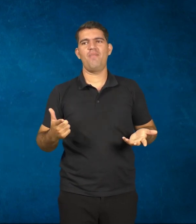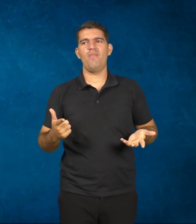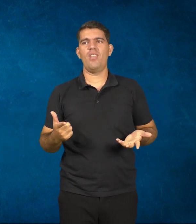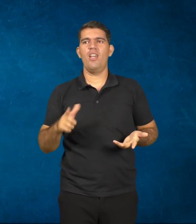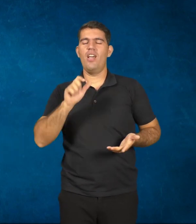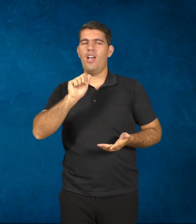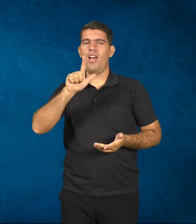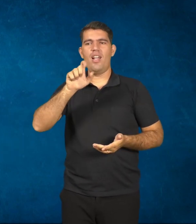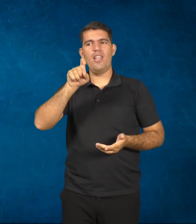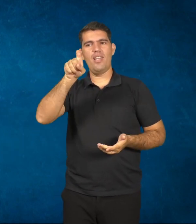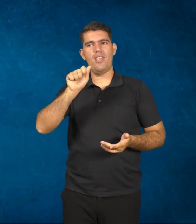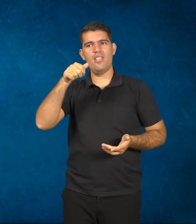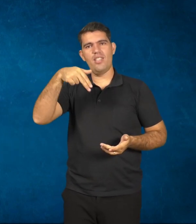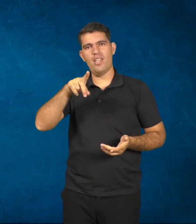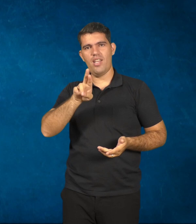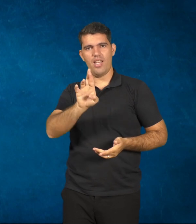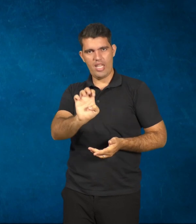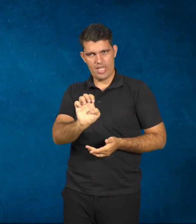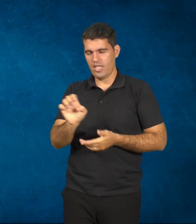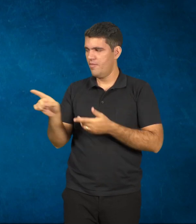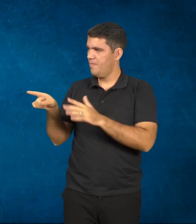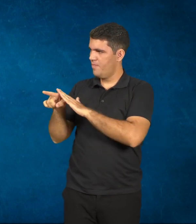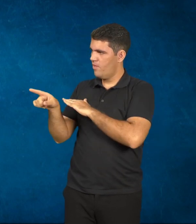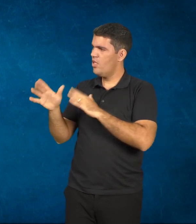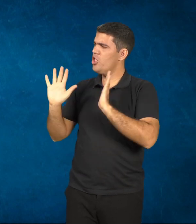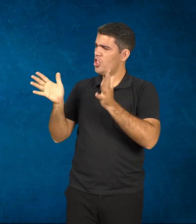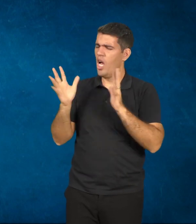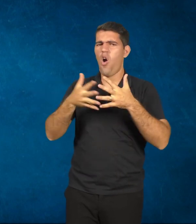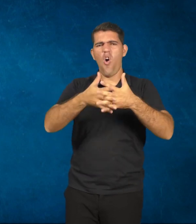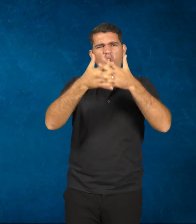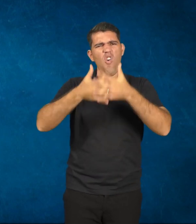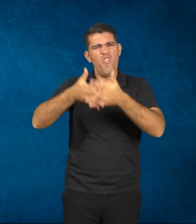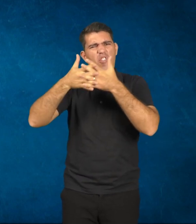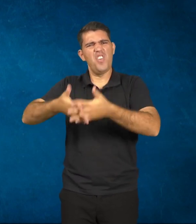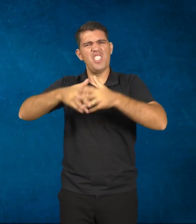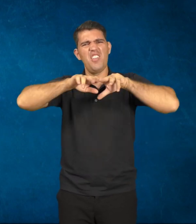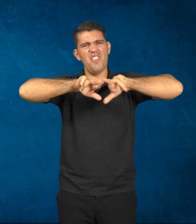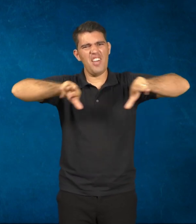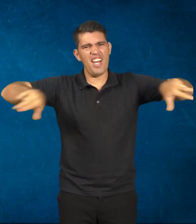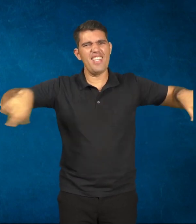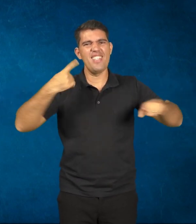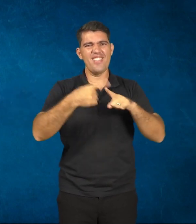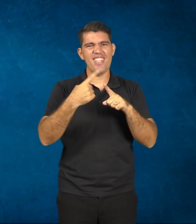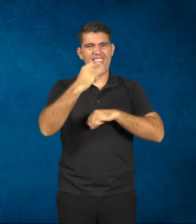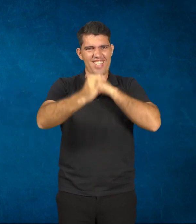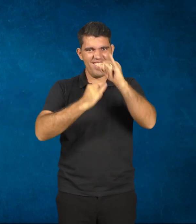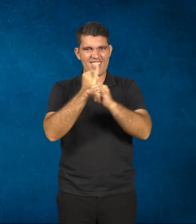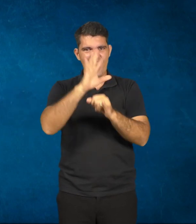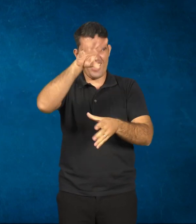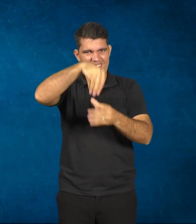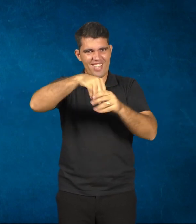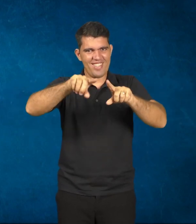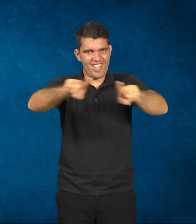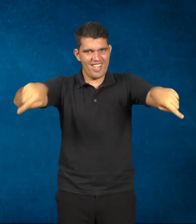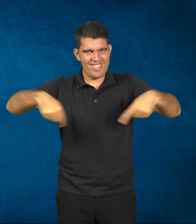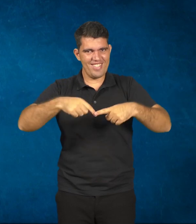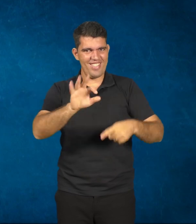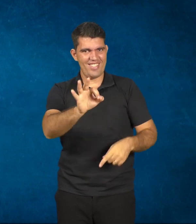cria várias confusões ter internet também dentro da sala de aula, porque a gente tem os alunos